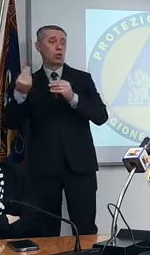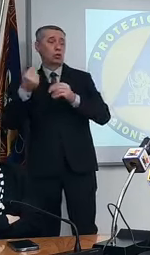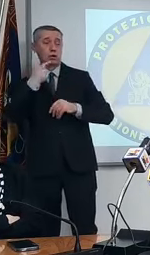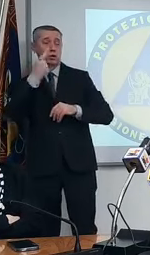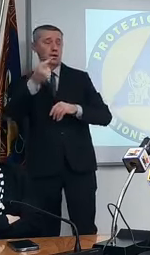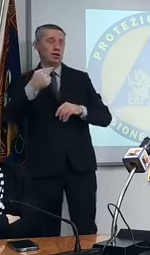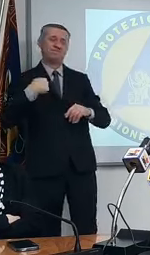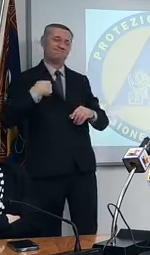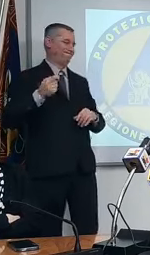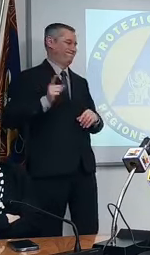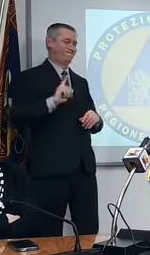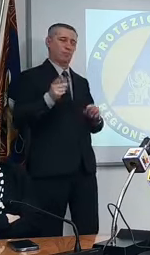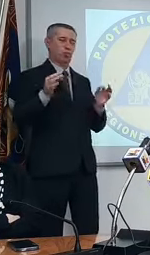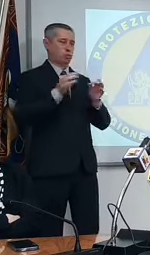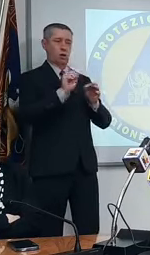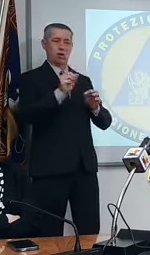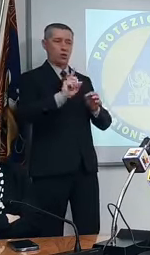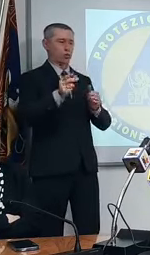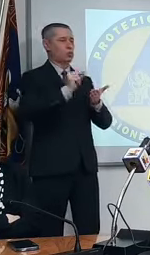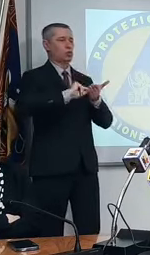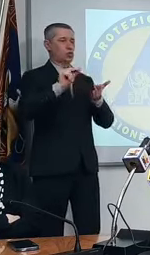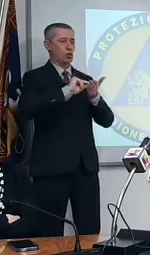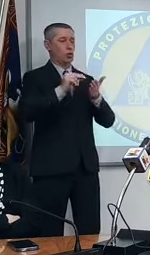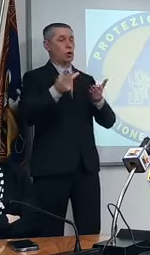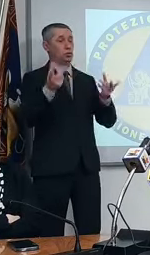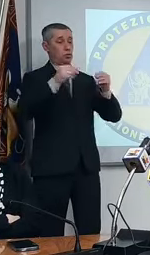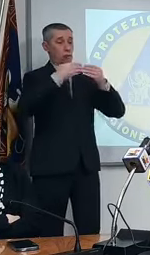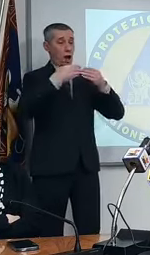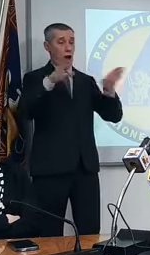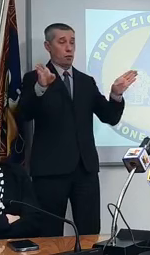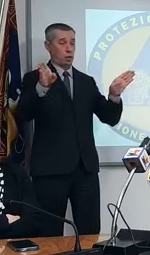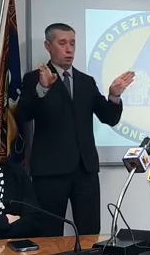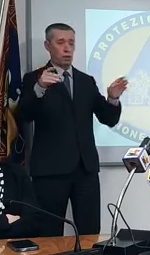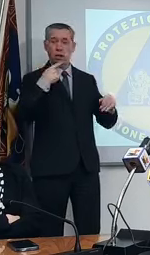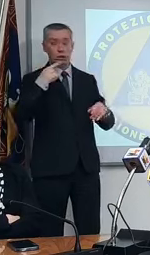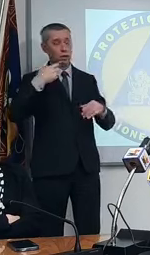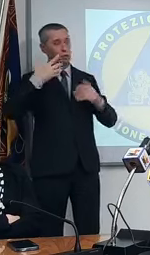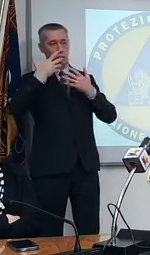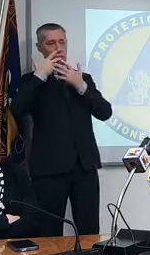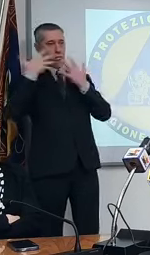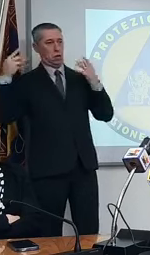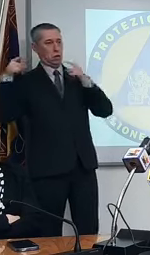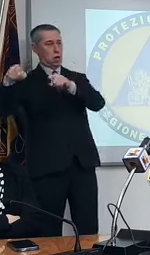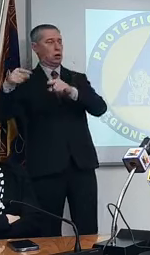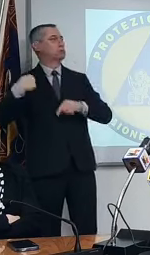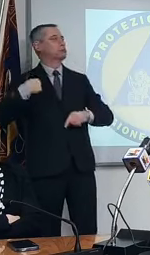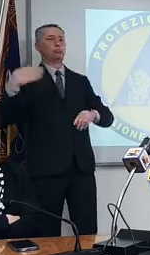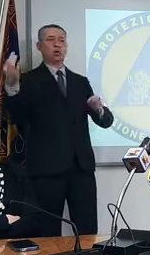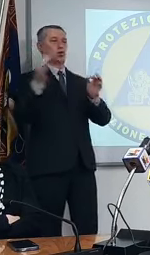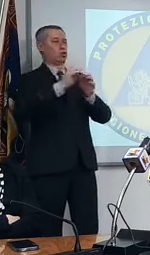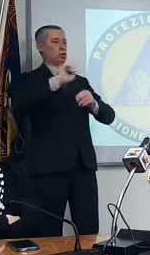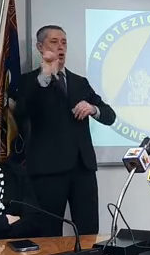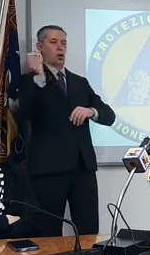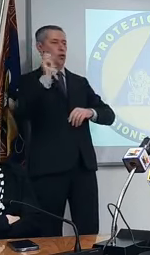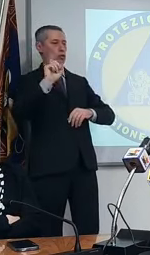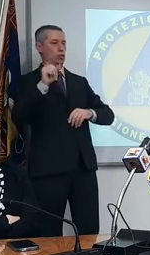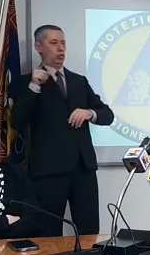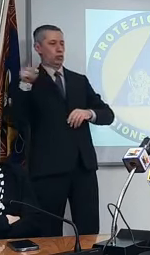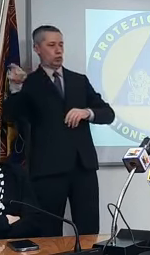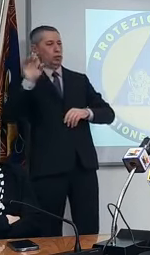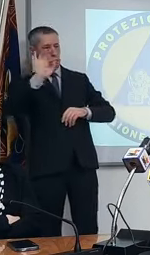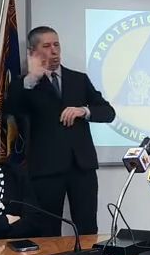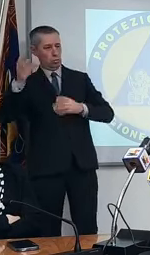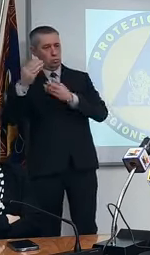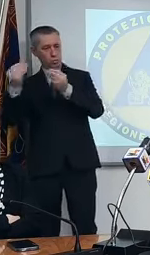scuole in assoluto proprio in modo molto netto ecco volevo sapere qual è la sua opinione su questo e come si concilia questa